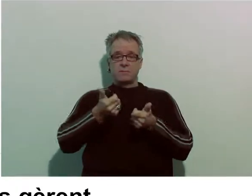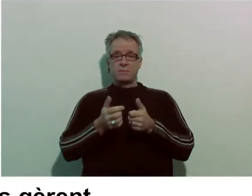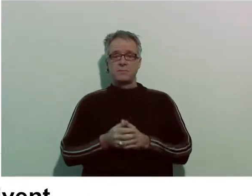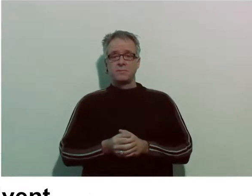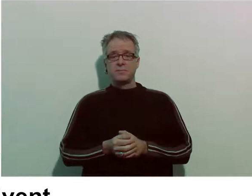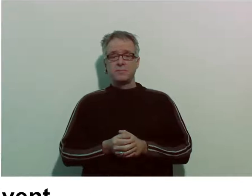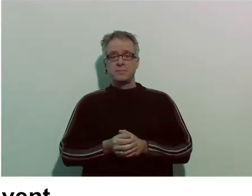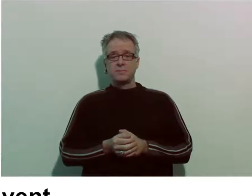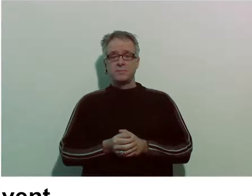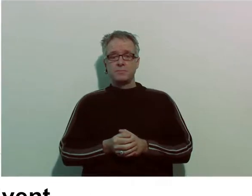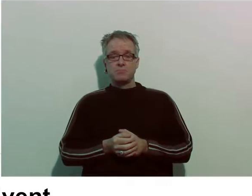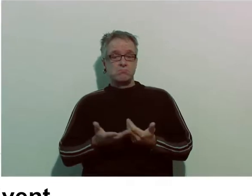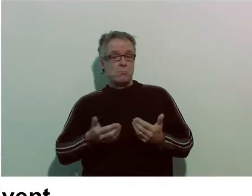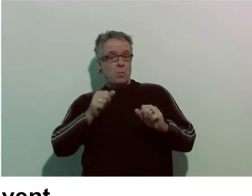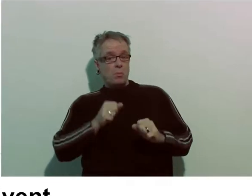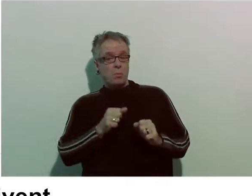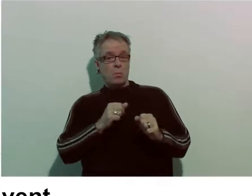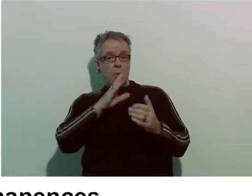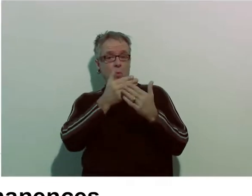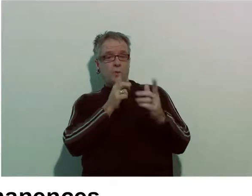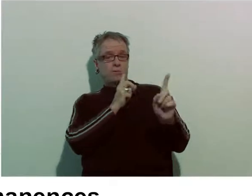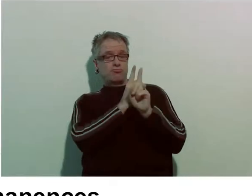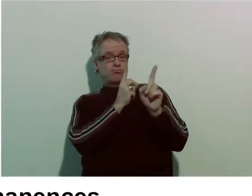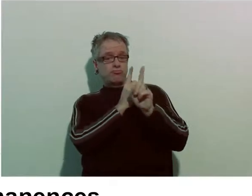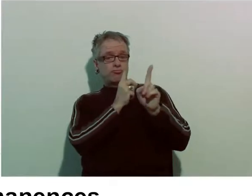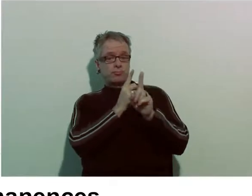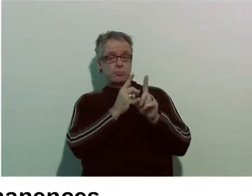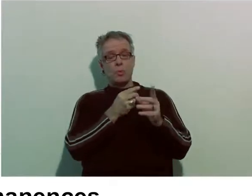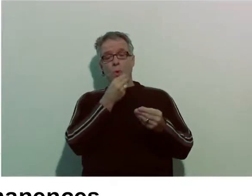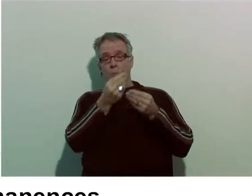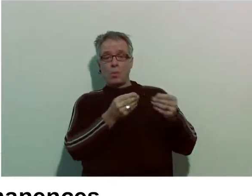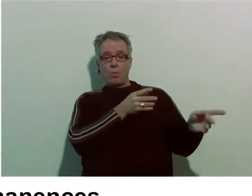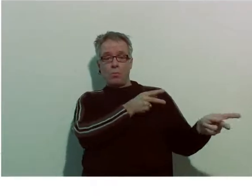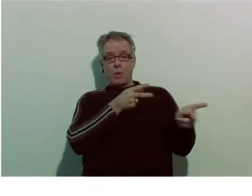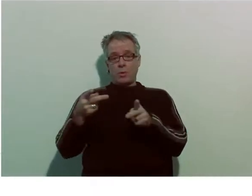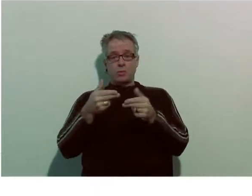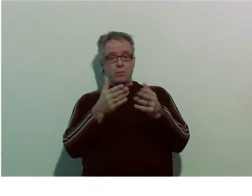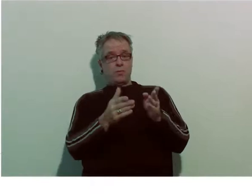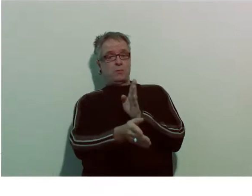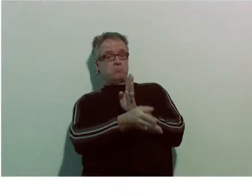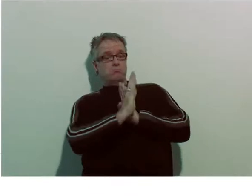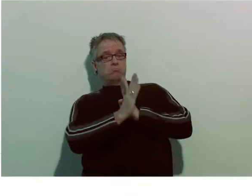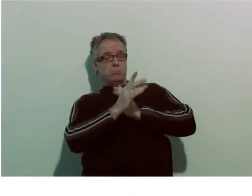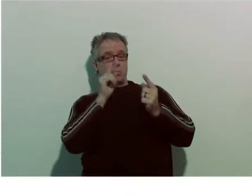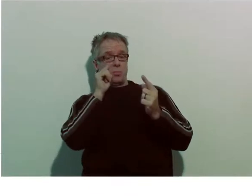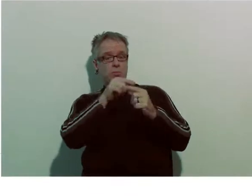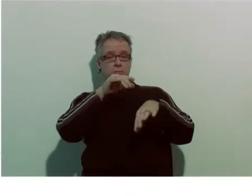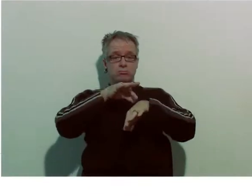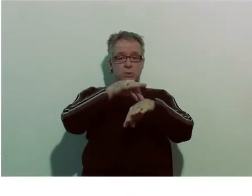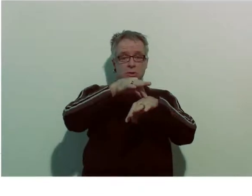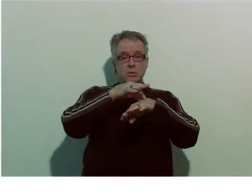Ils reçoivent les usagers qui le souhaitent, lors de permanence ou sur rendez-vous, pour les guider et les conseiller.